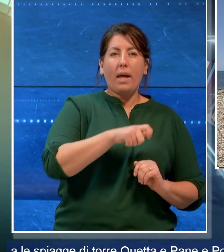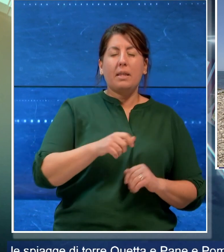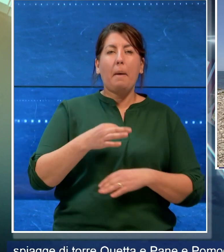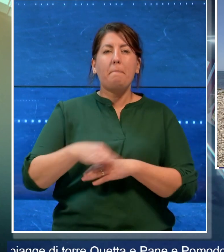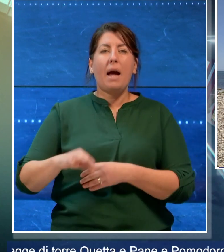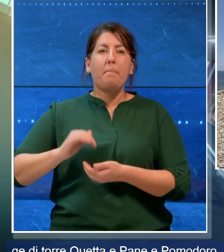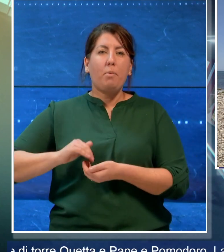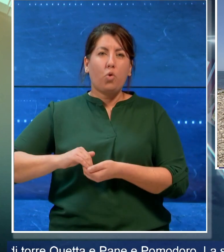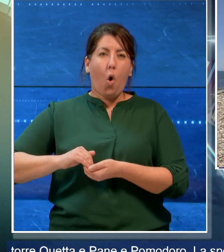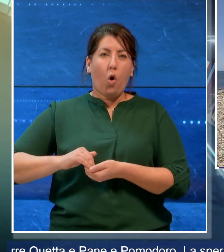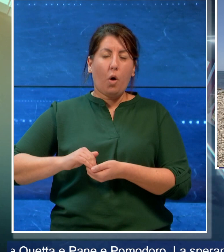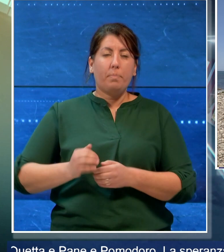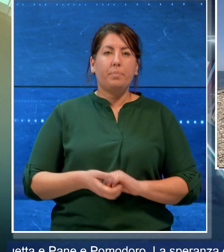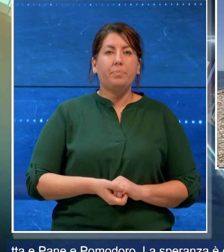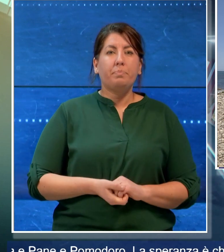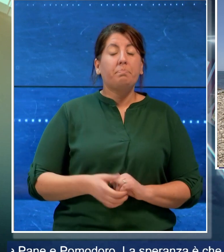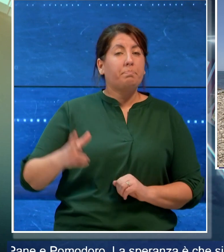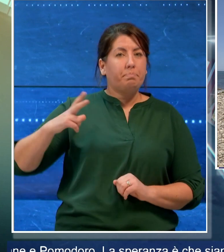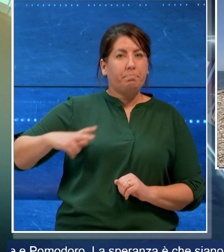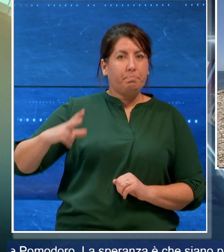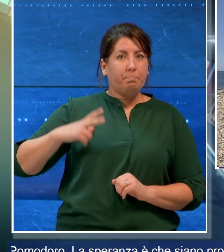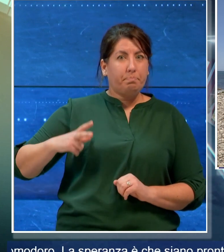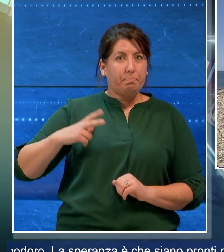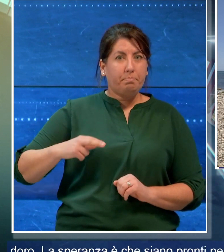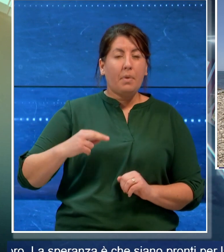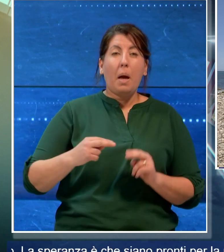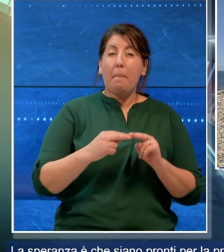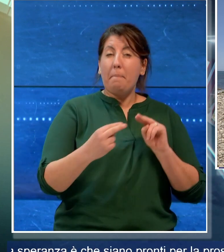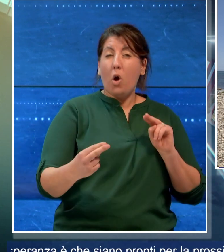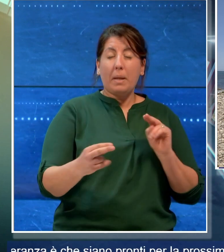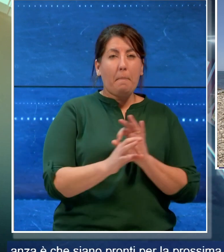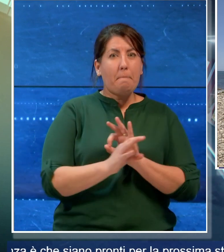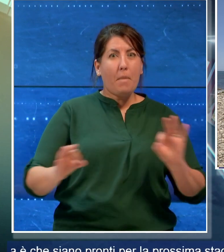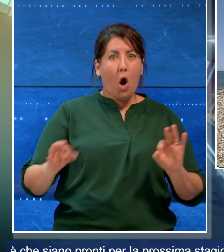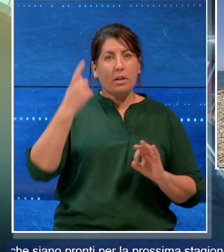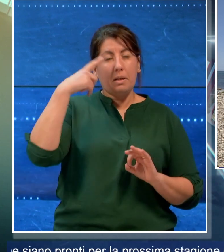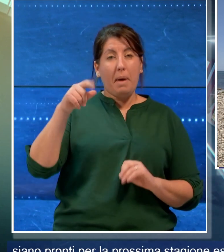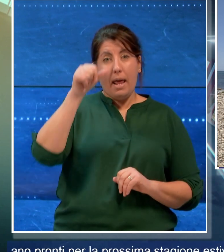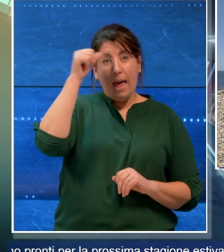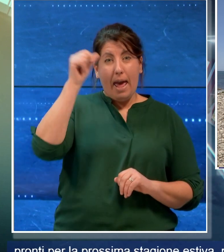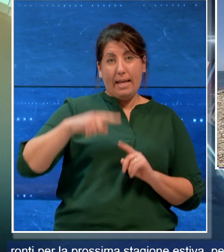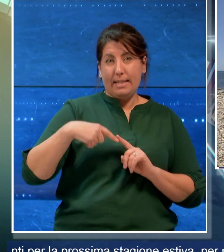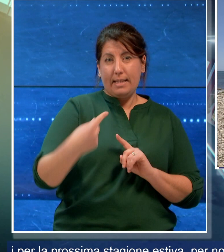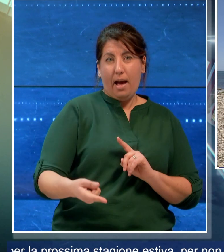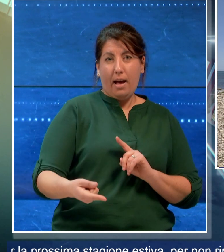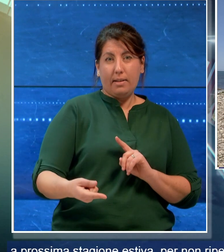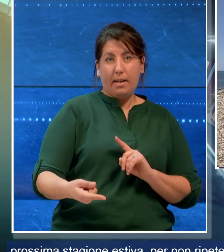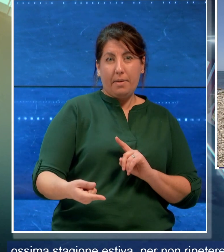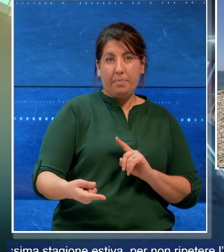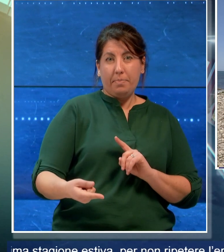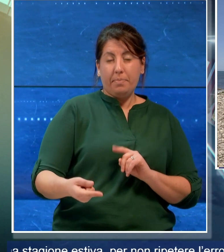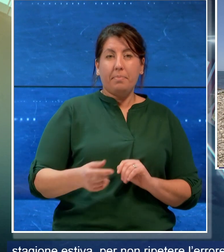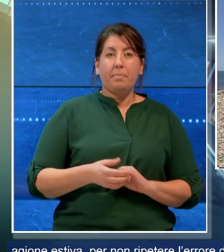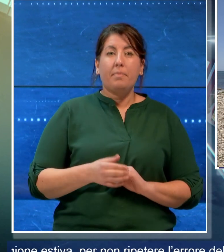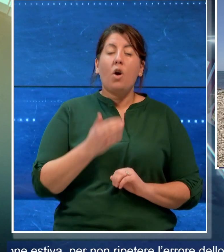La speranza è che siano pronti per la prossima stagione estiva per non